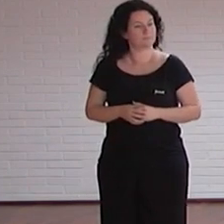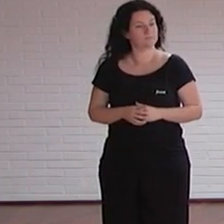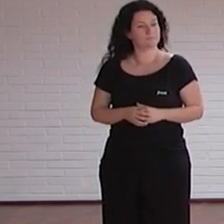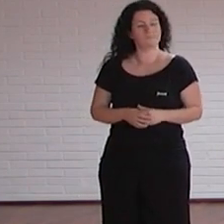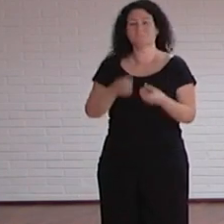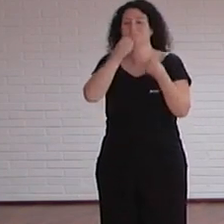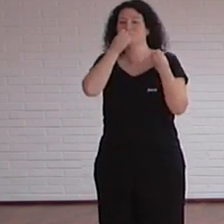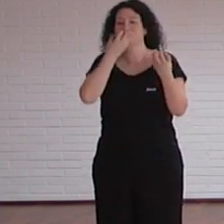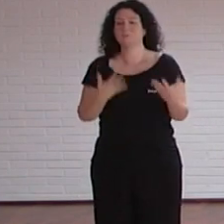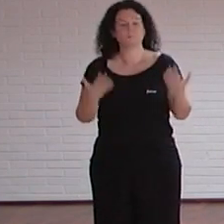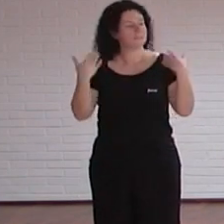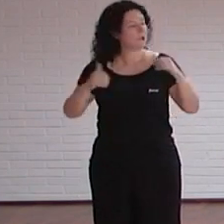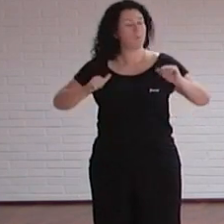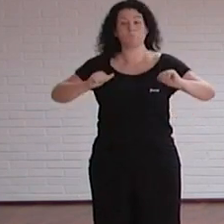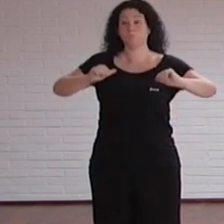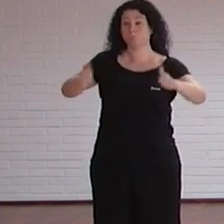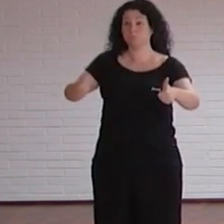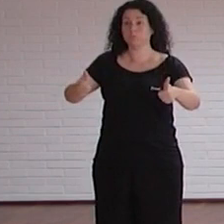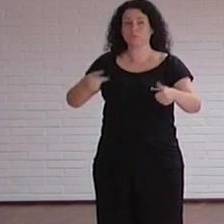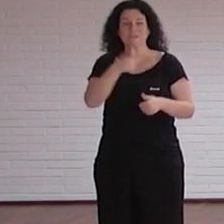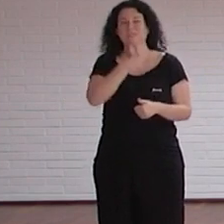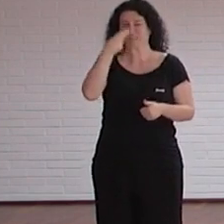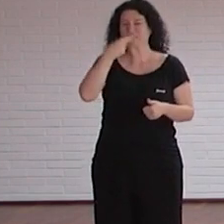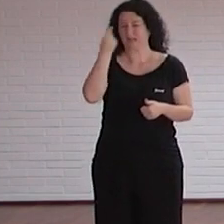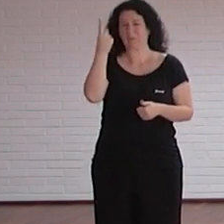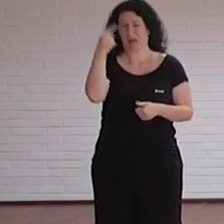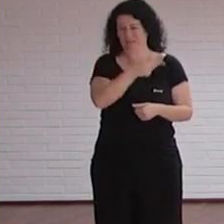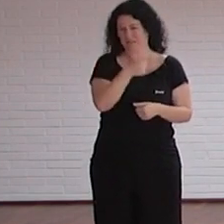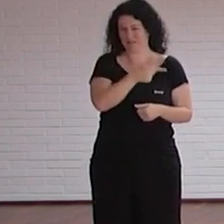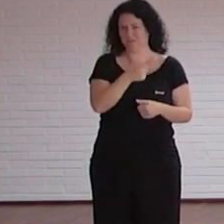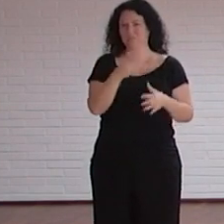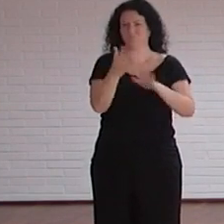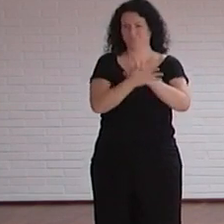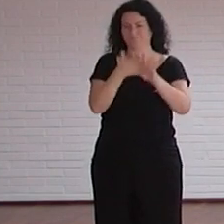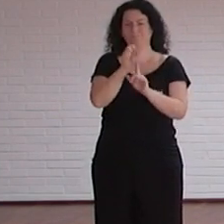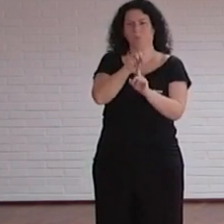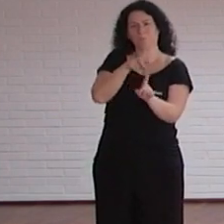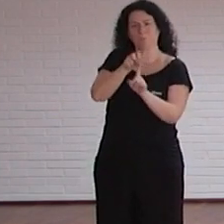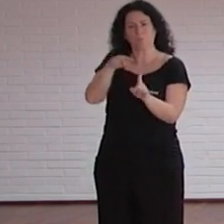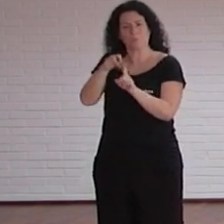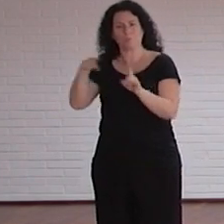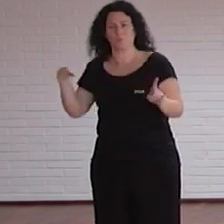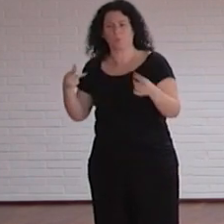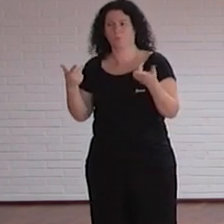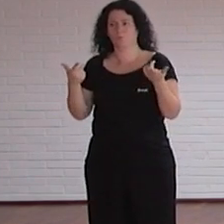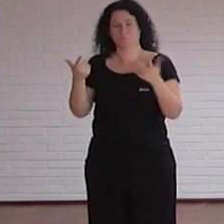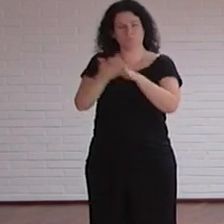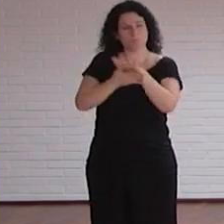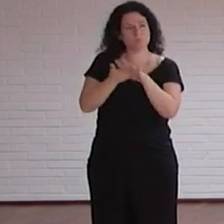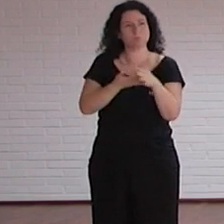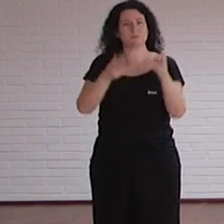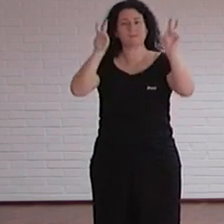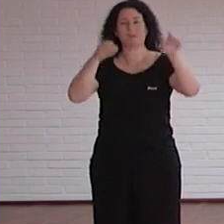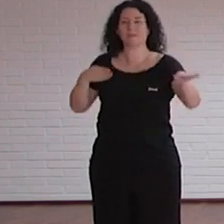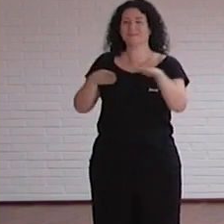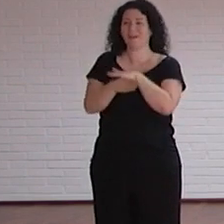bueno pues vamos a empezar ahora la parte más yo creo que más interesante porque vamos a tener una visión muy amplia de que entendemos por